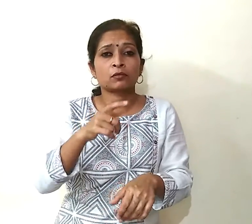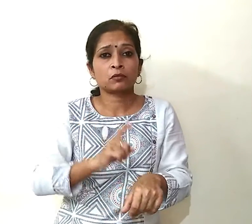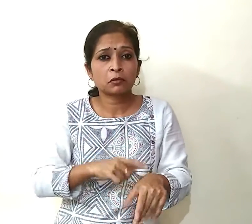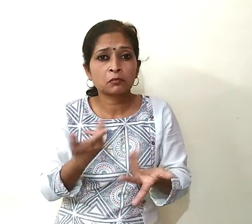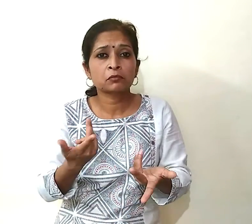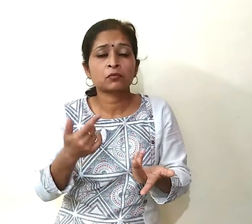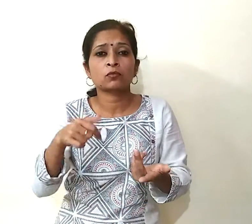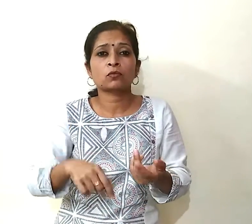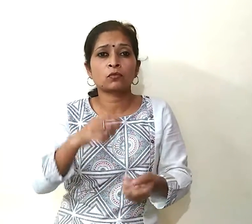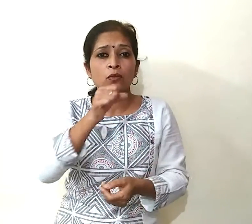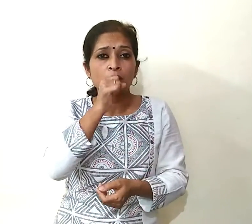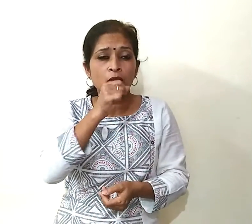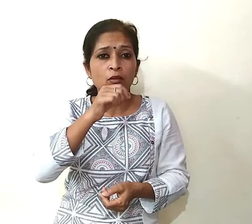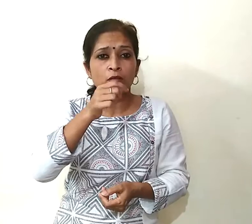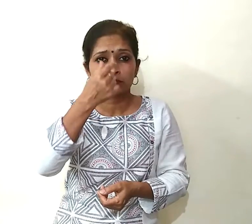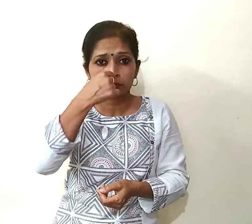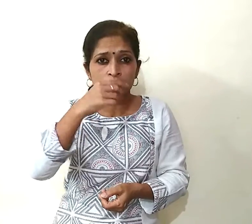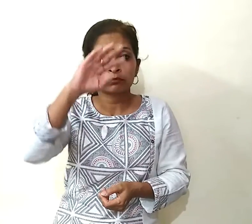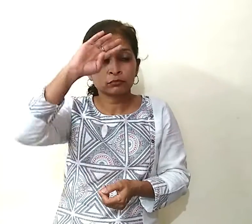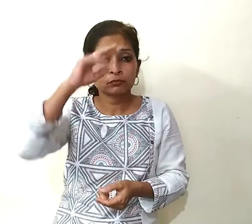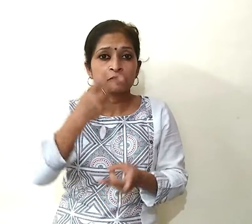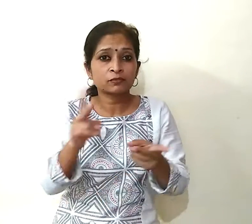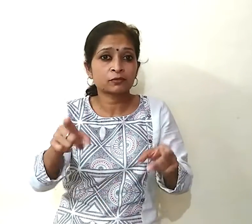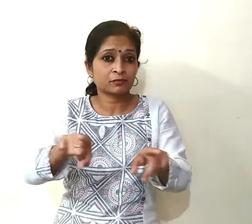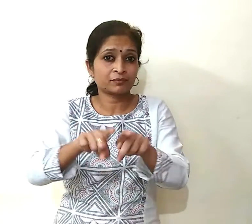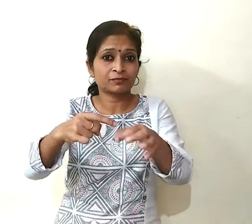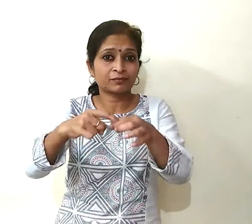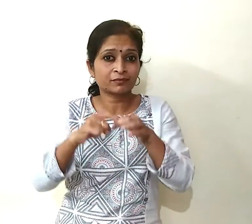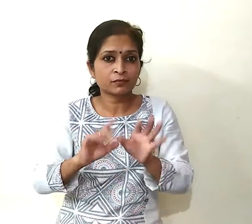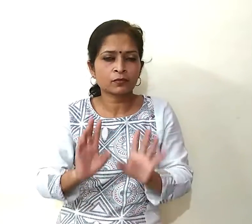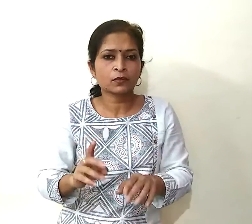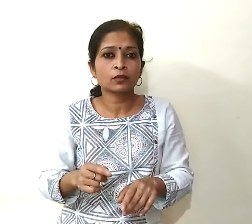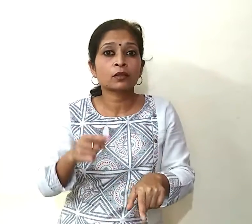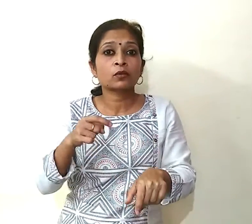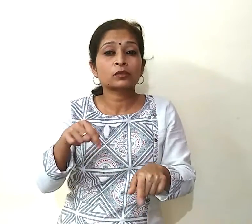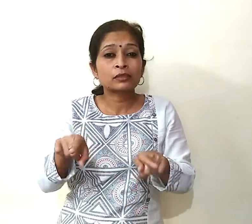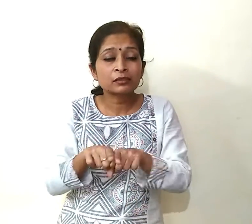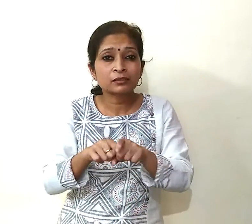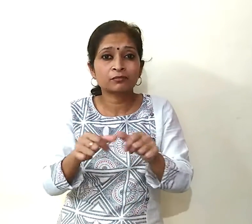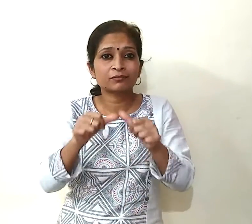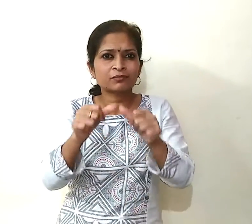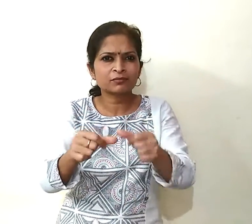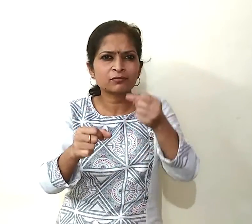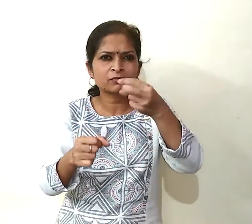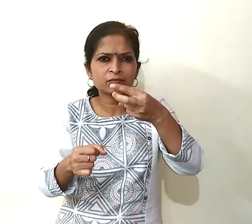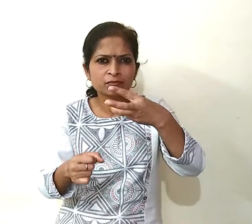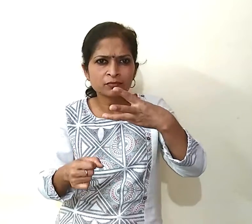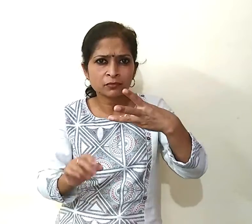खांसे जुकाम जैसी चीजों के बारे में प्रशन पूछे जाते हैं जिनके दिये गए वैकल्पे कुत्तरों में से एक को